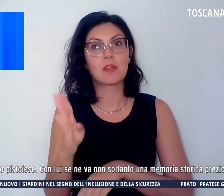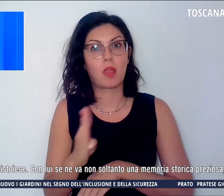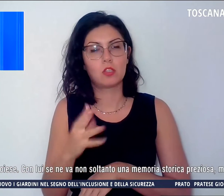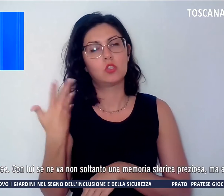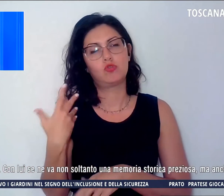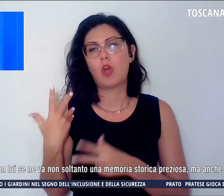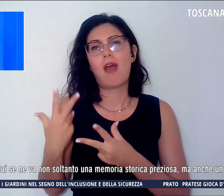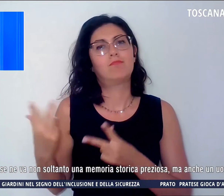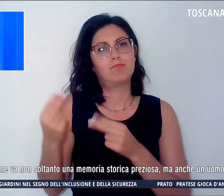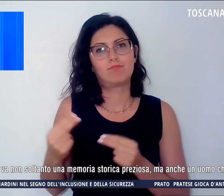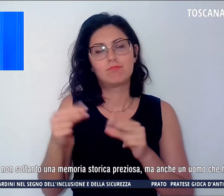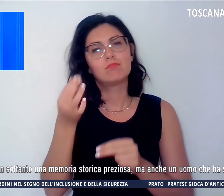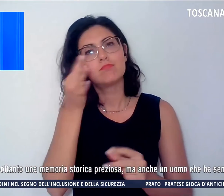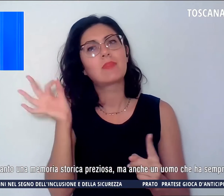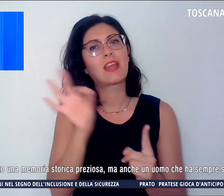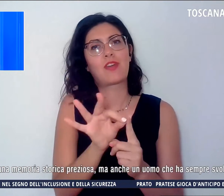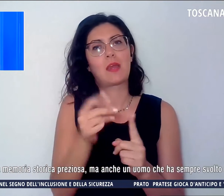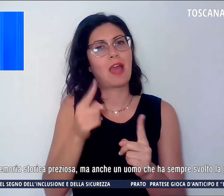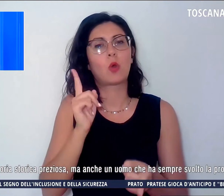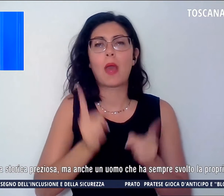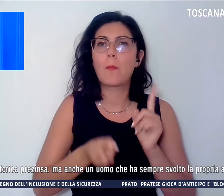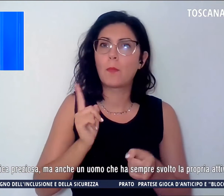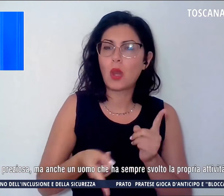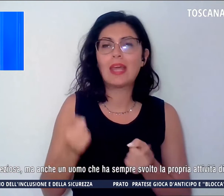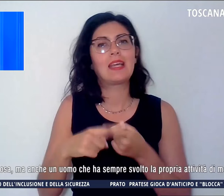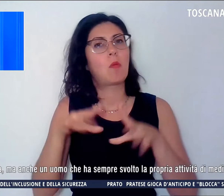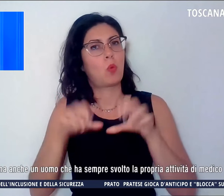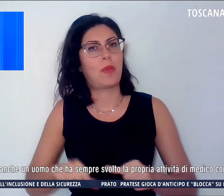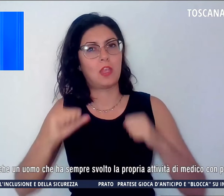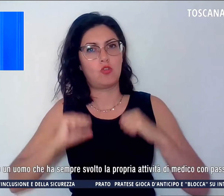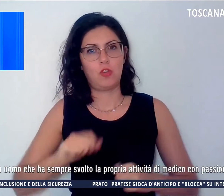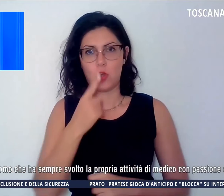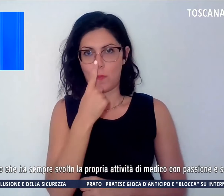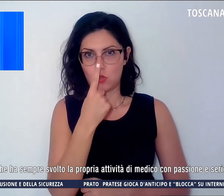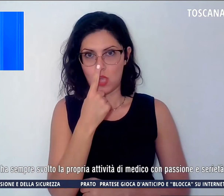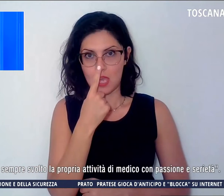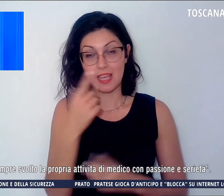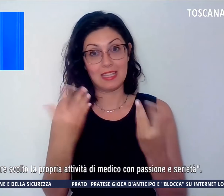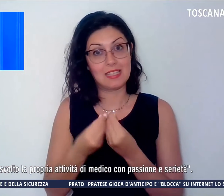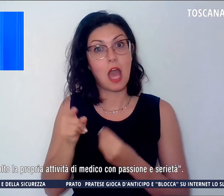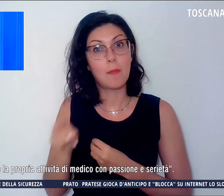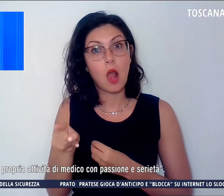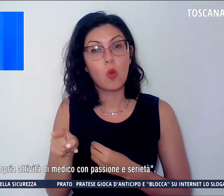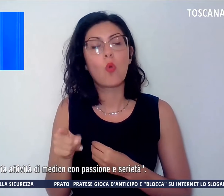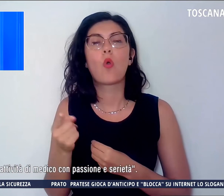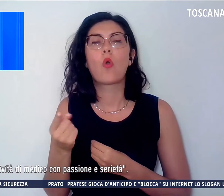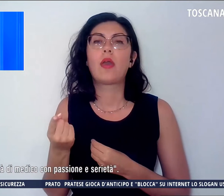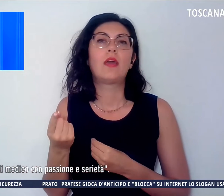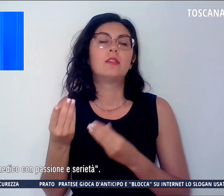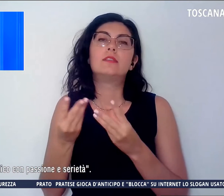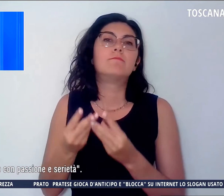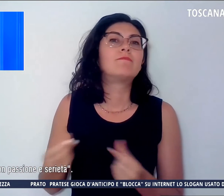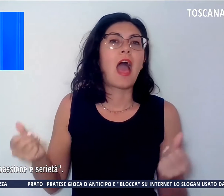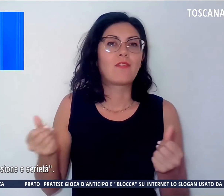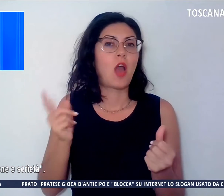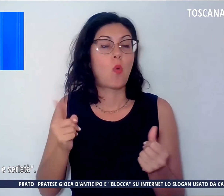riferimento della politica e dell'impegno civico pistoiese. Con lui se ne va non soltanto una memoria